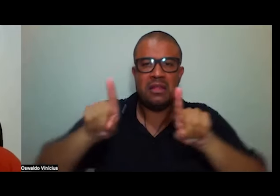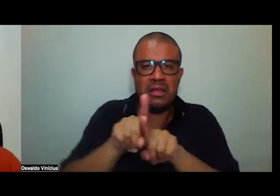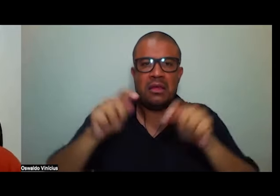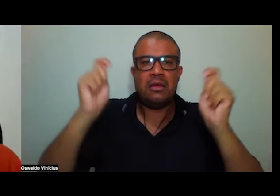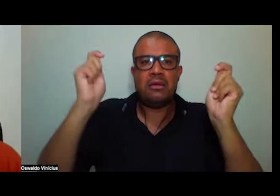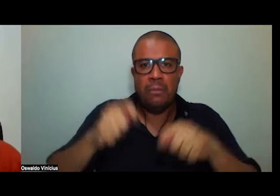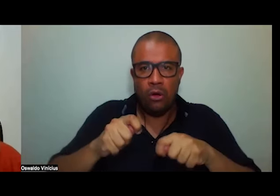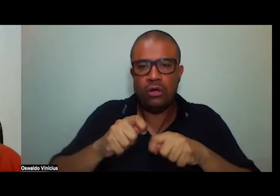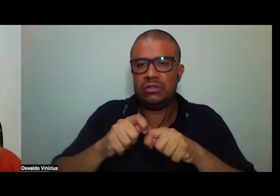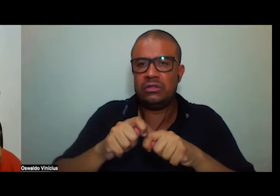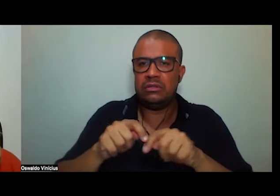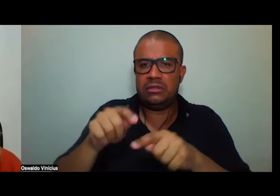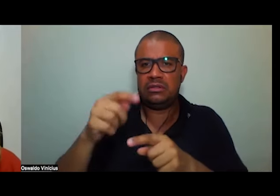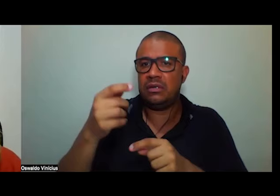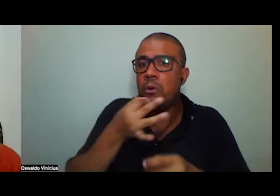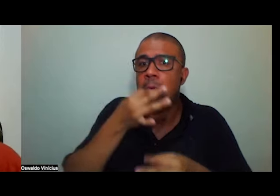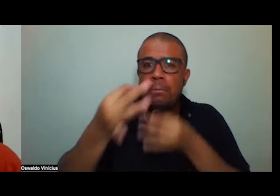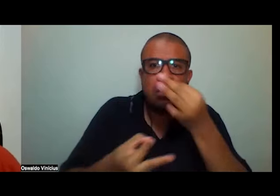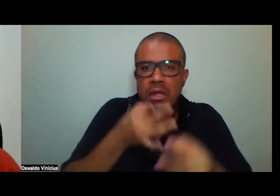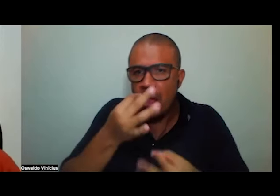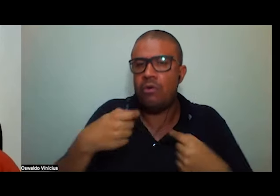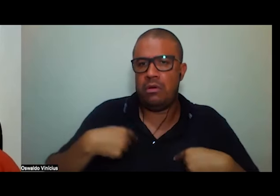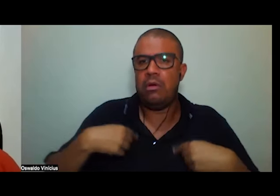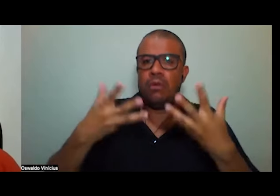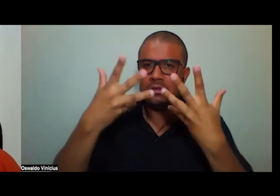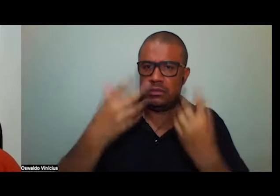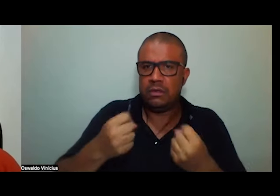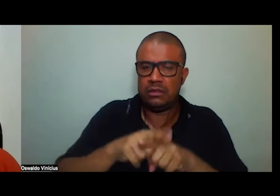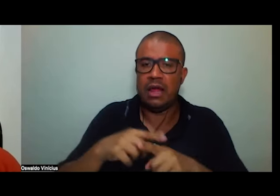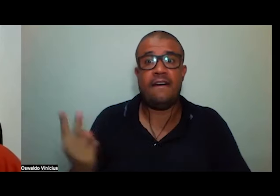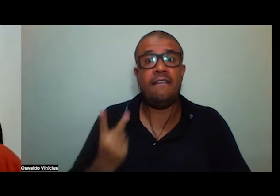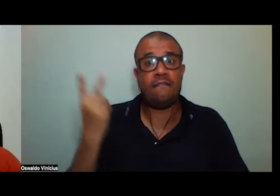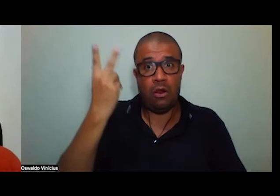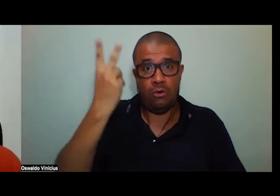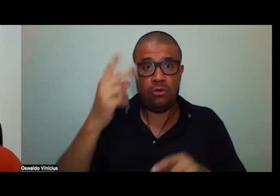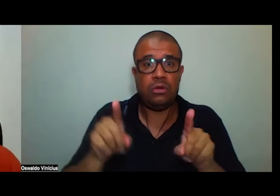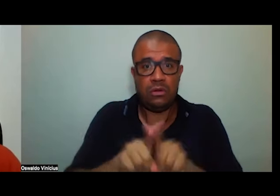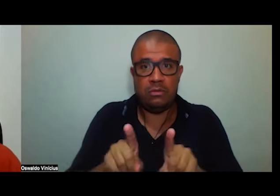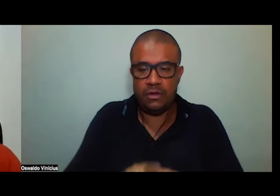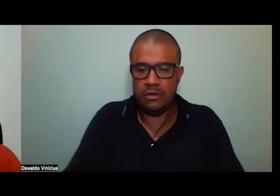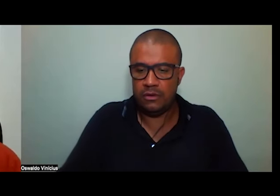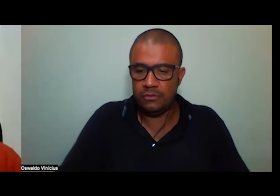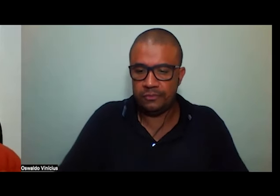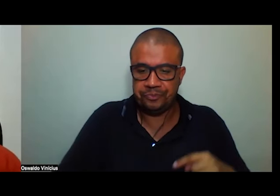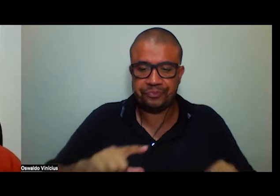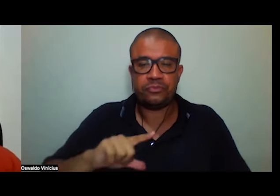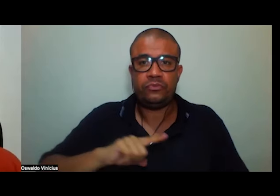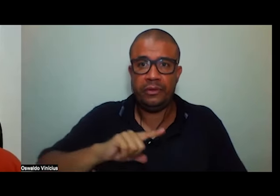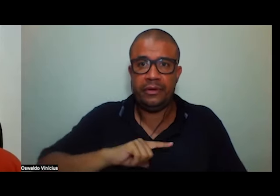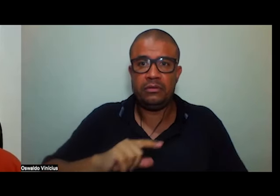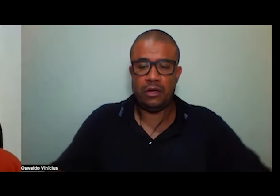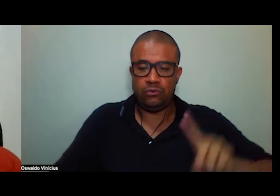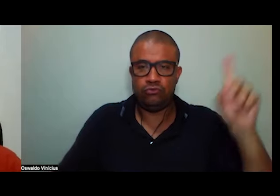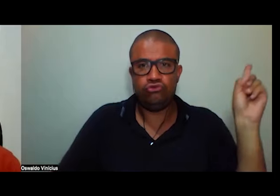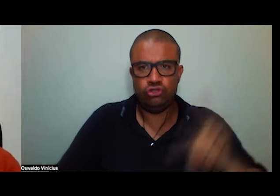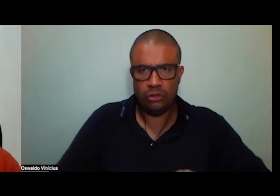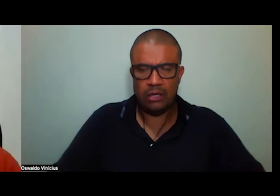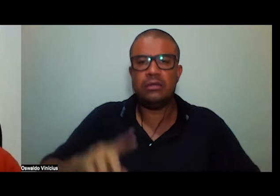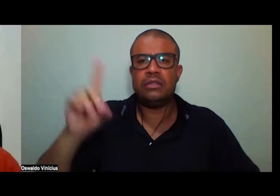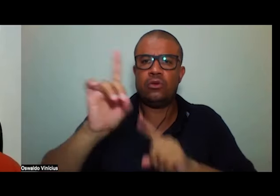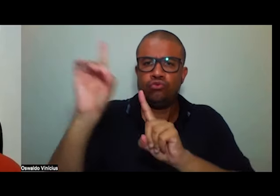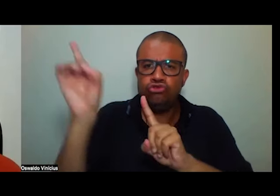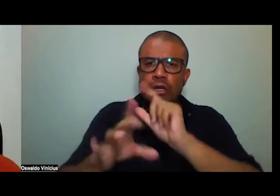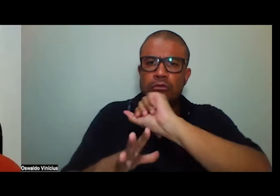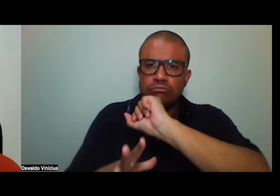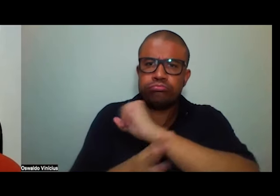escutadas sejam respeitadas sejam valorizadas tenham seus direitos assegurados sejam cidadãs em igual